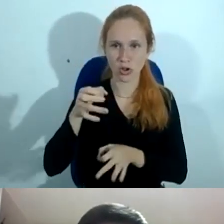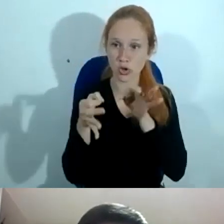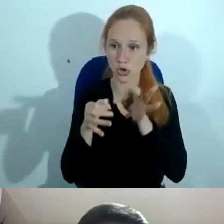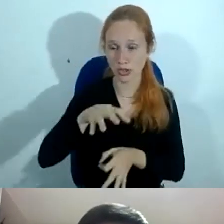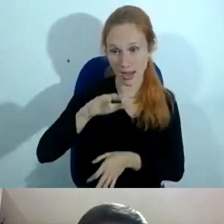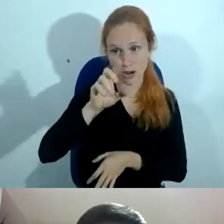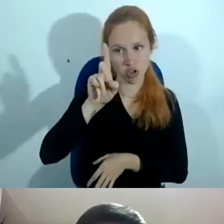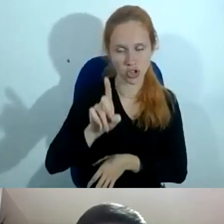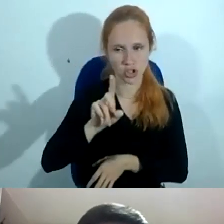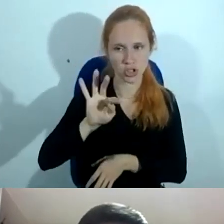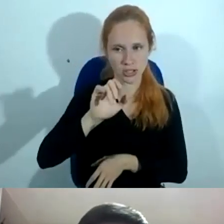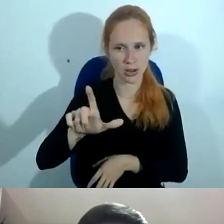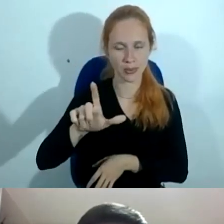Digital